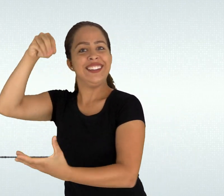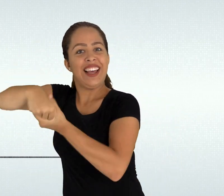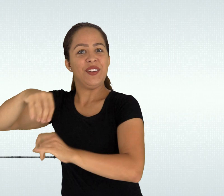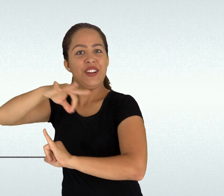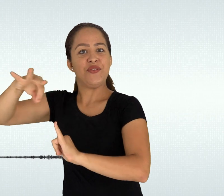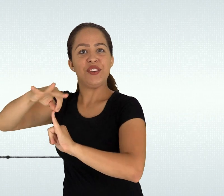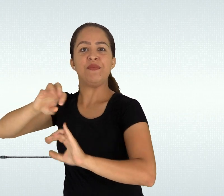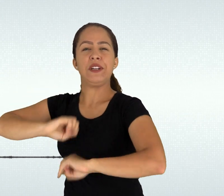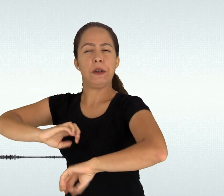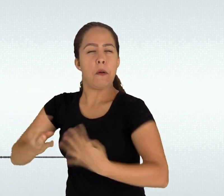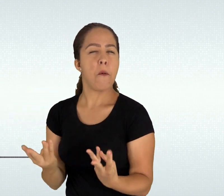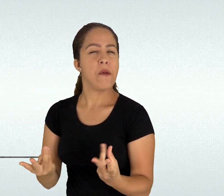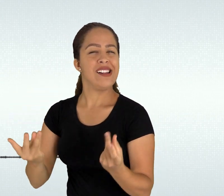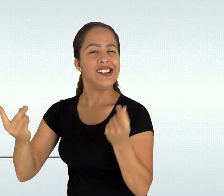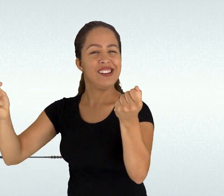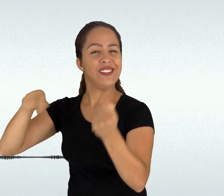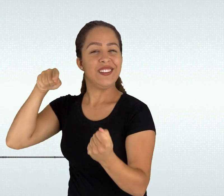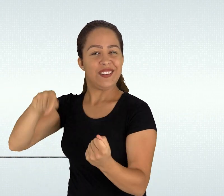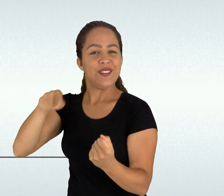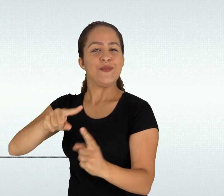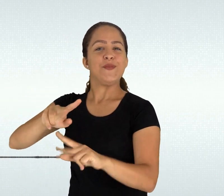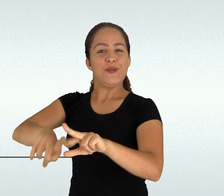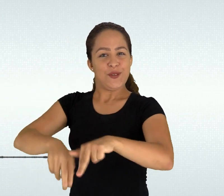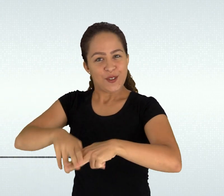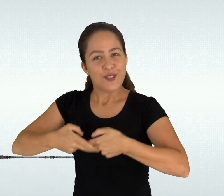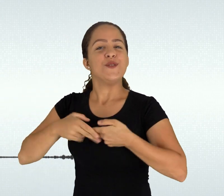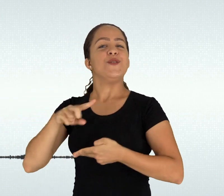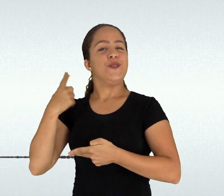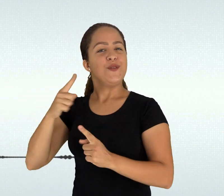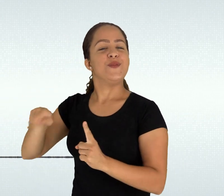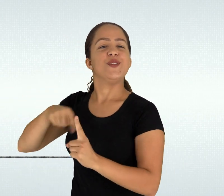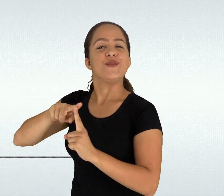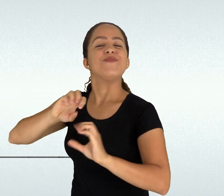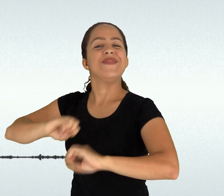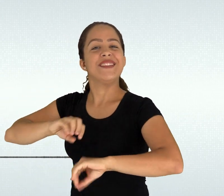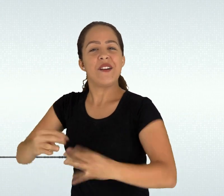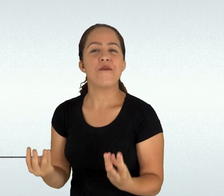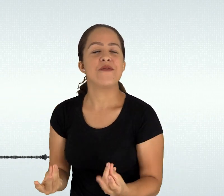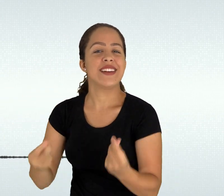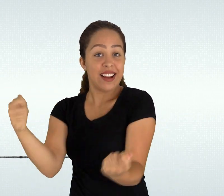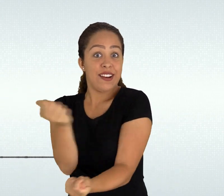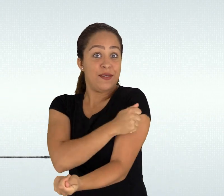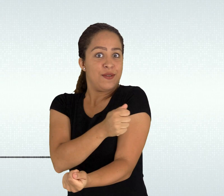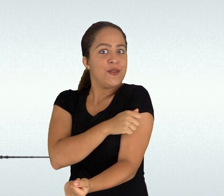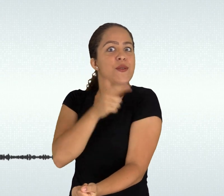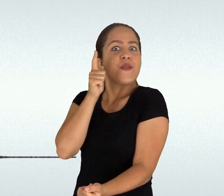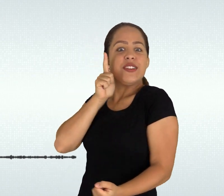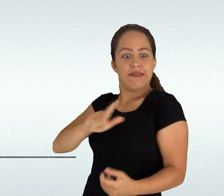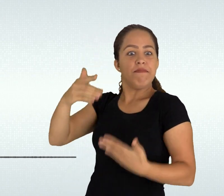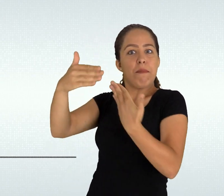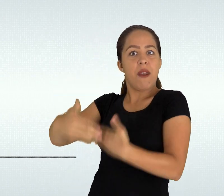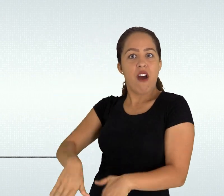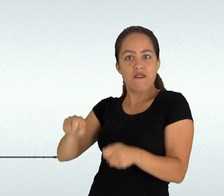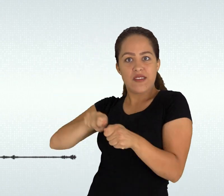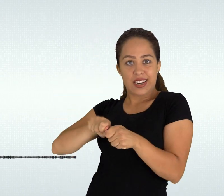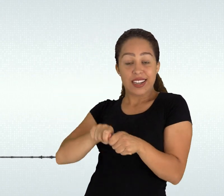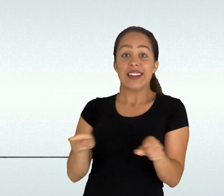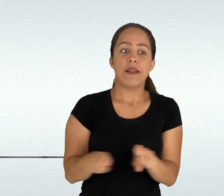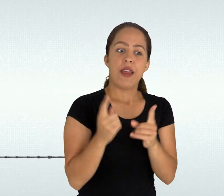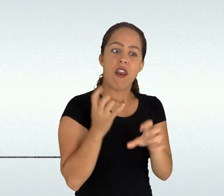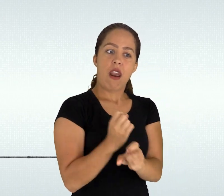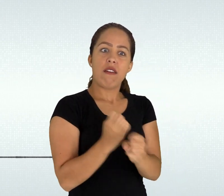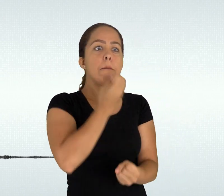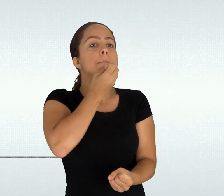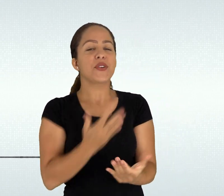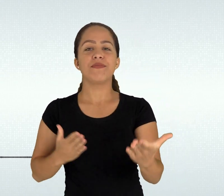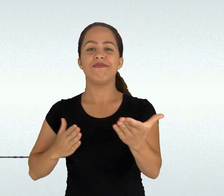resultados de excelência como os do Enem podem às vezes suscitar a compreensão de que nossa missão institucional seja